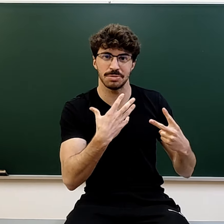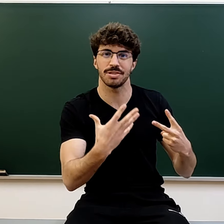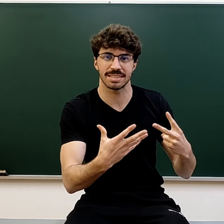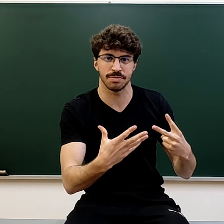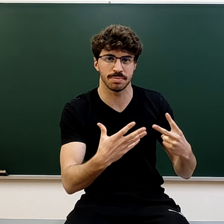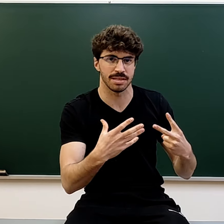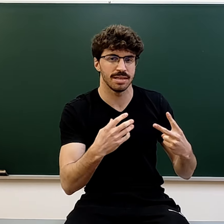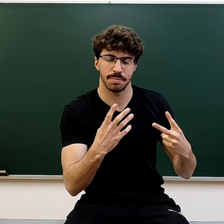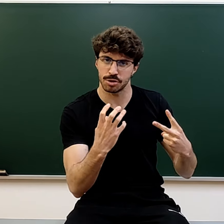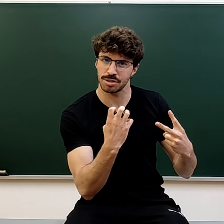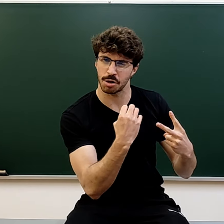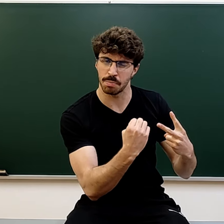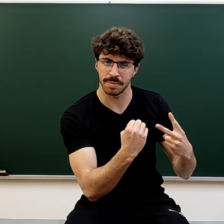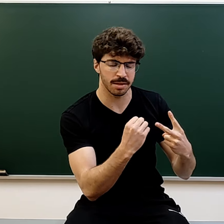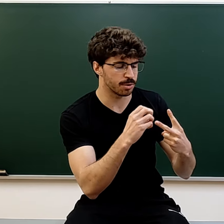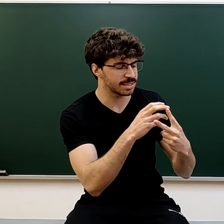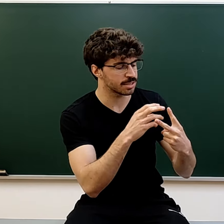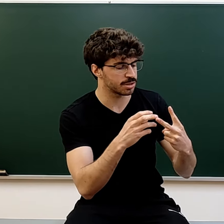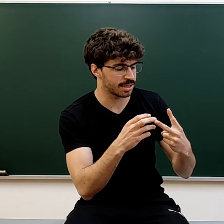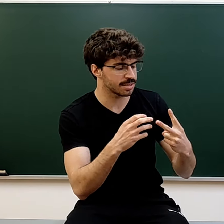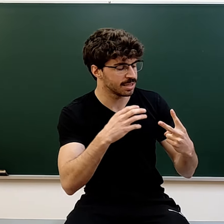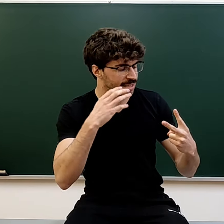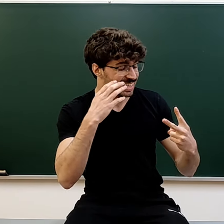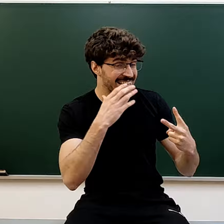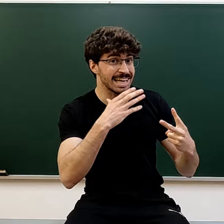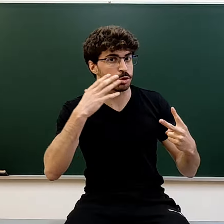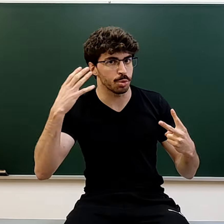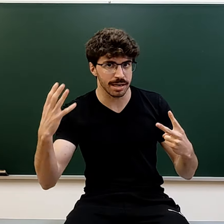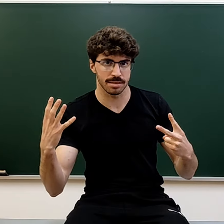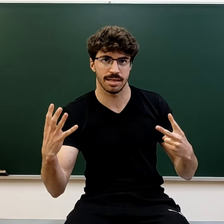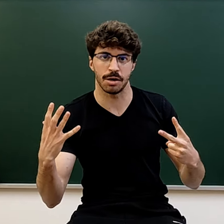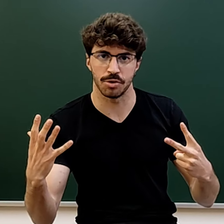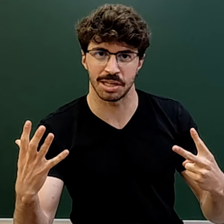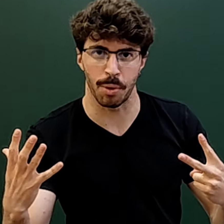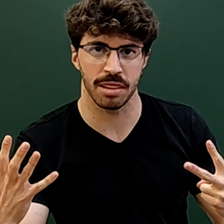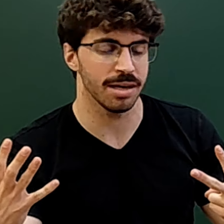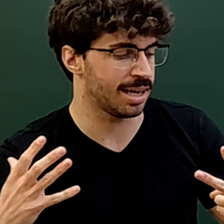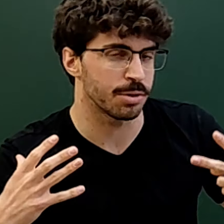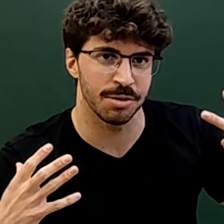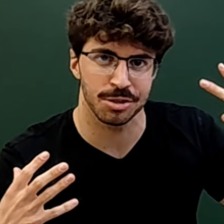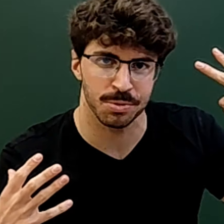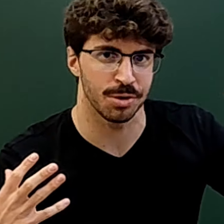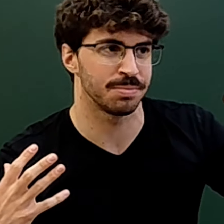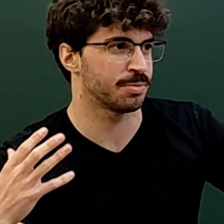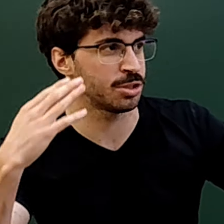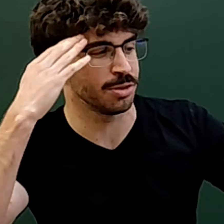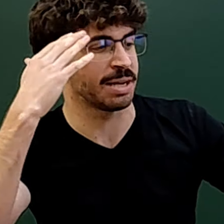mismo de esta forma. Pero solo estar comprometido con estas dos ideas y actuar en consecuencia, claro que no es solo cuestión de